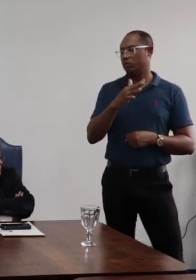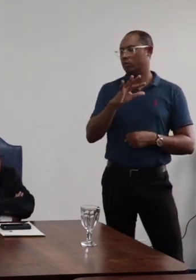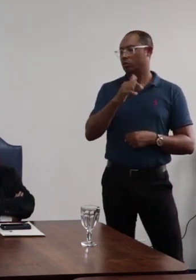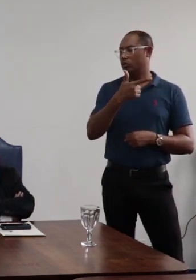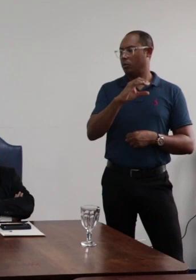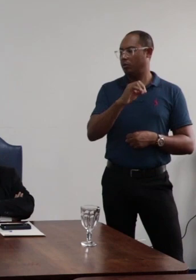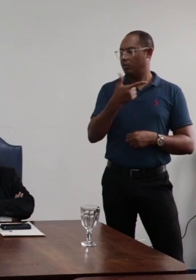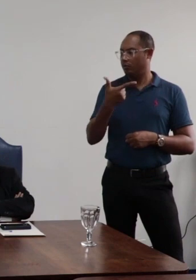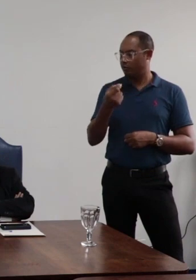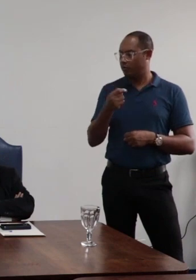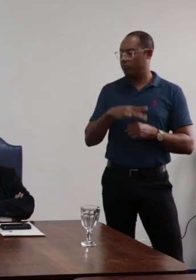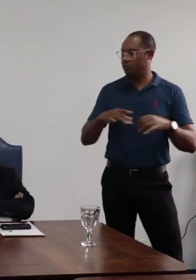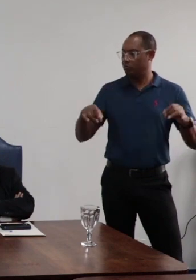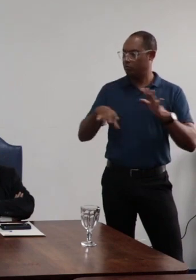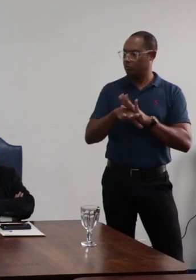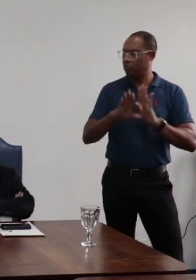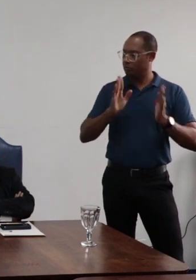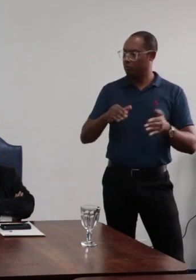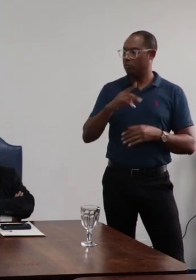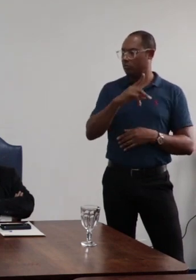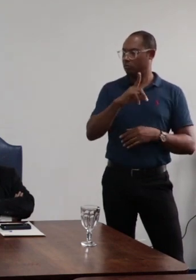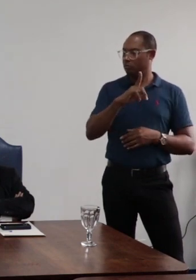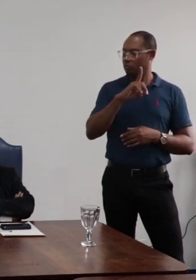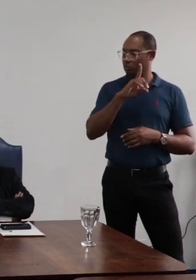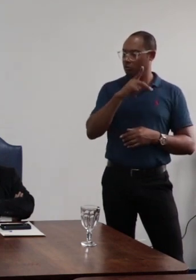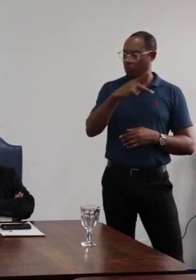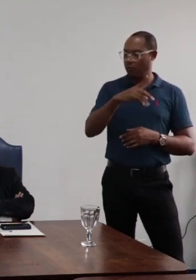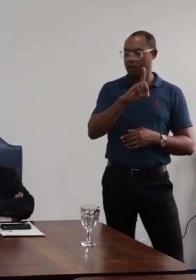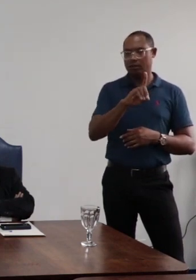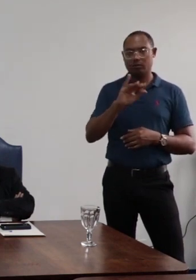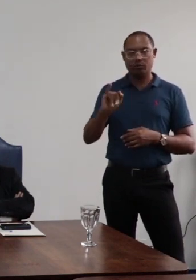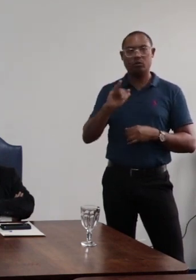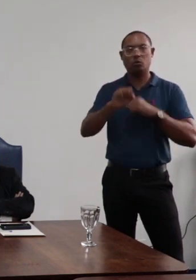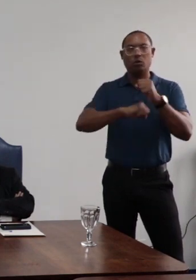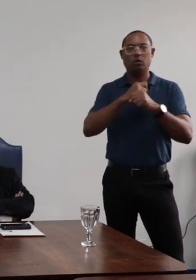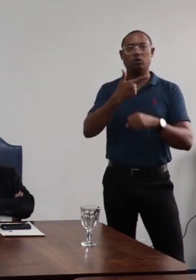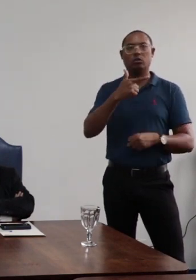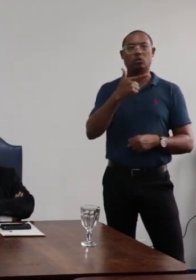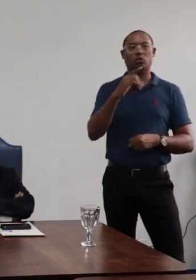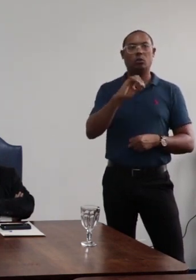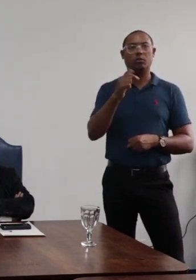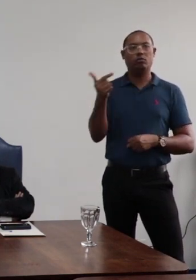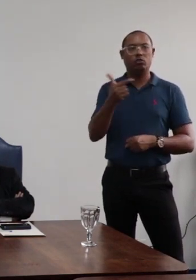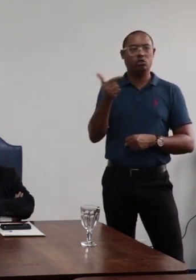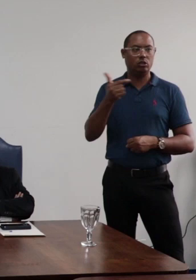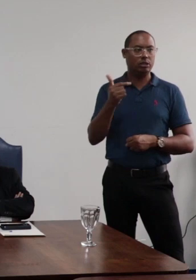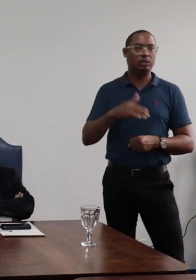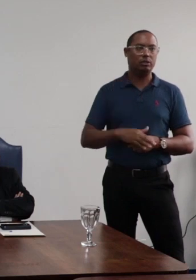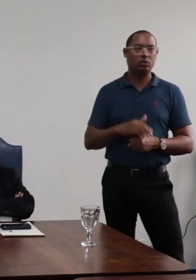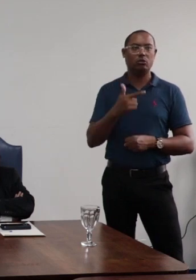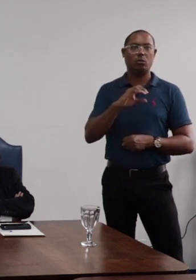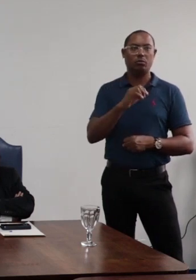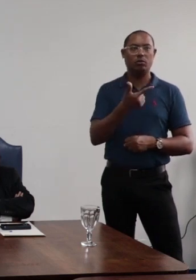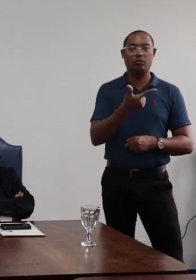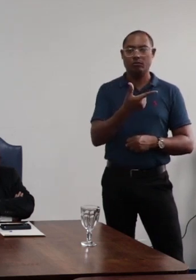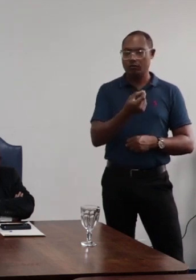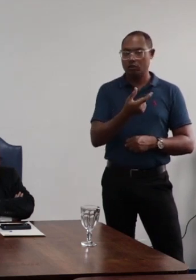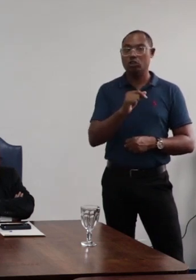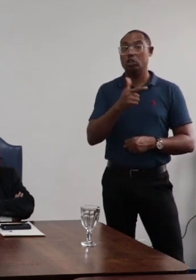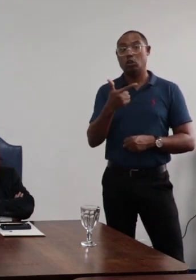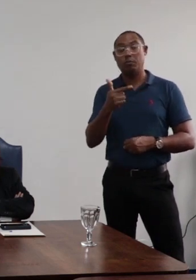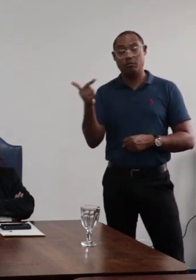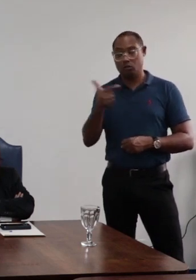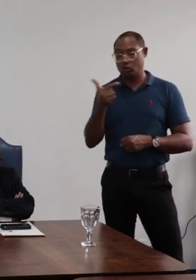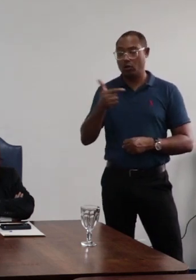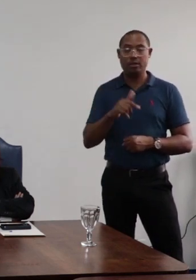quando completamos um ano de vigência desse PDI e depois em 2022 e ainda em 2021, em 2021, em 2022,